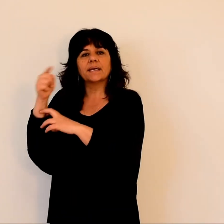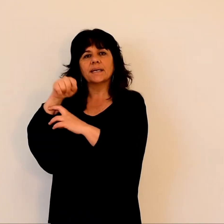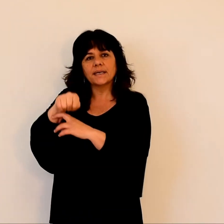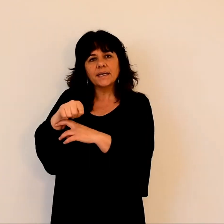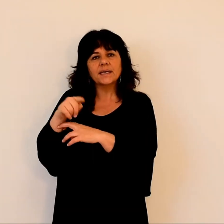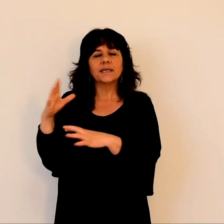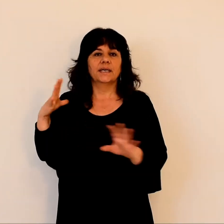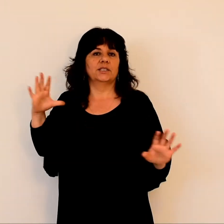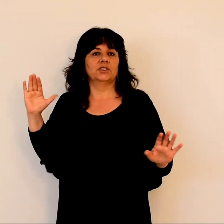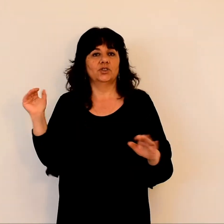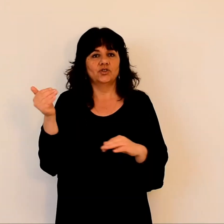montagne pour prier.